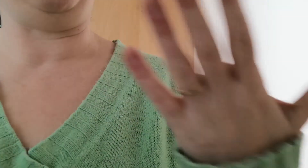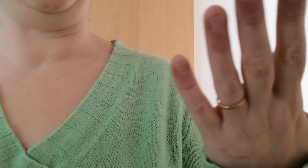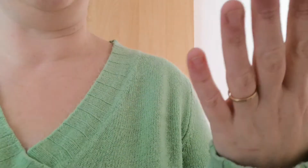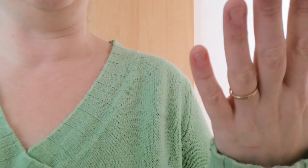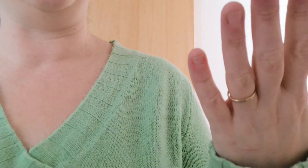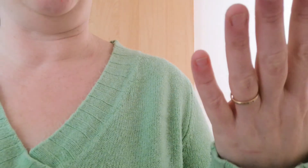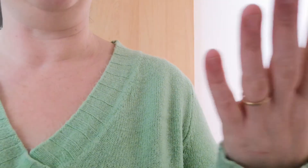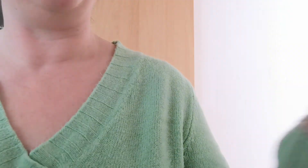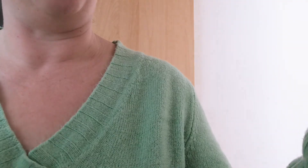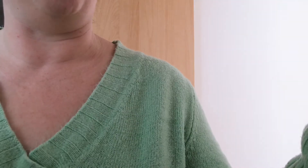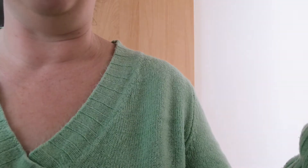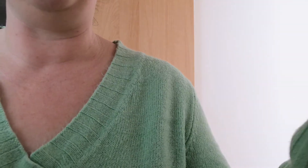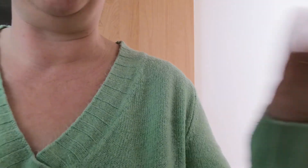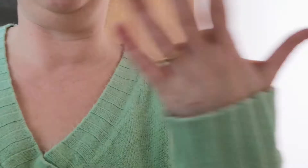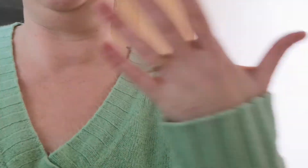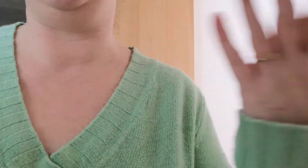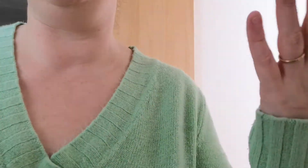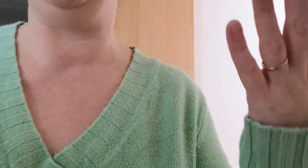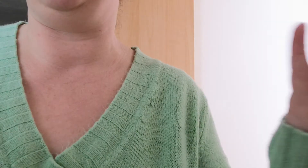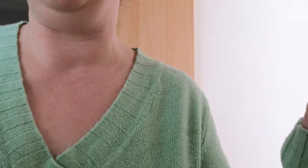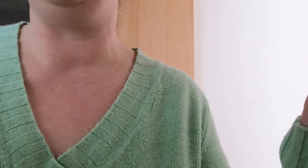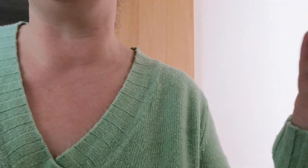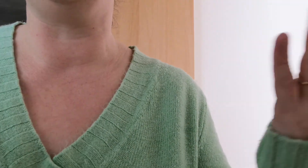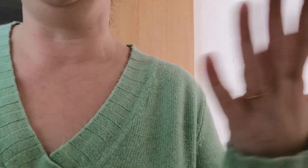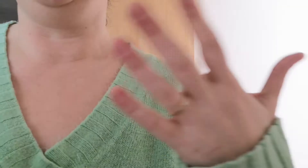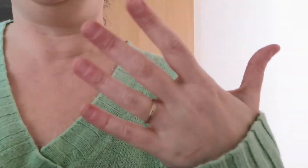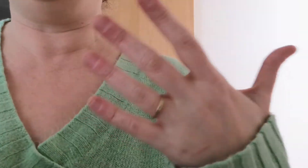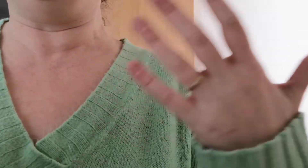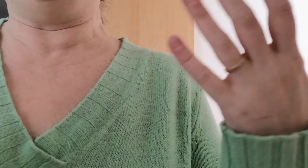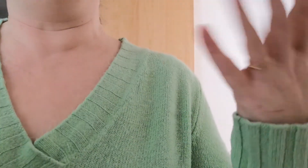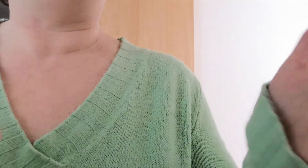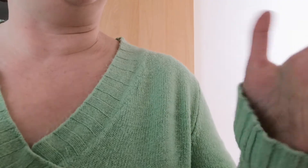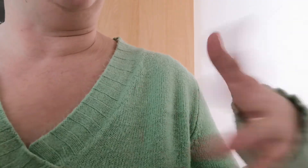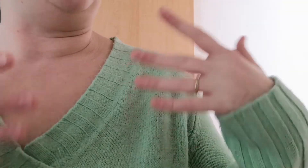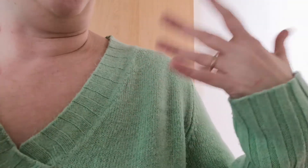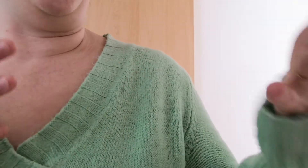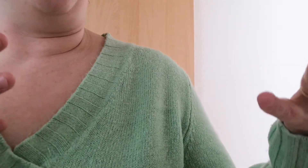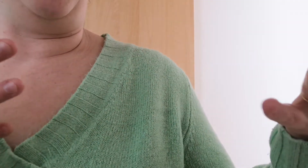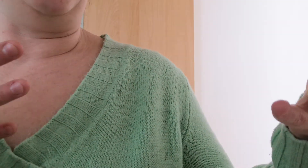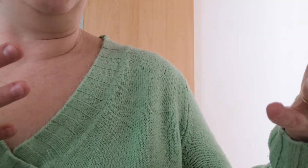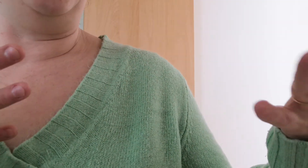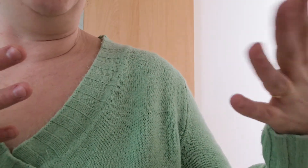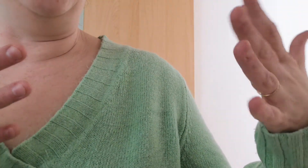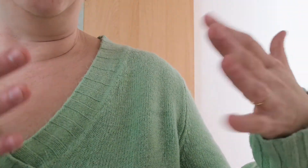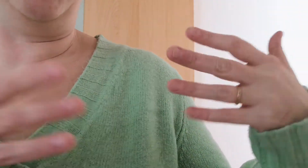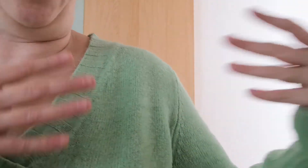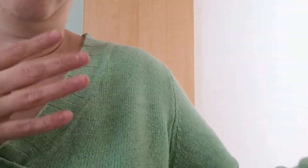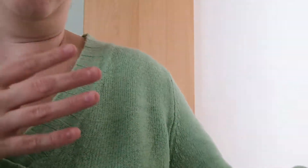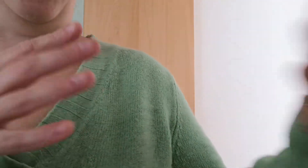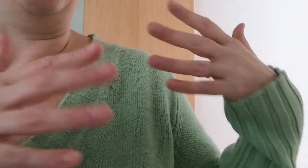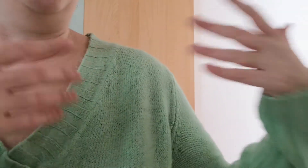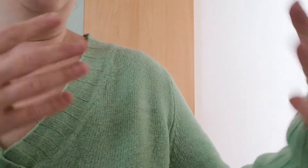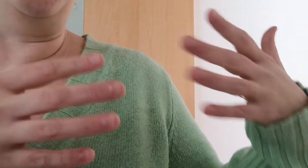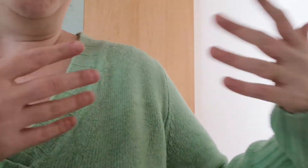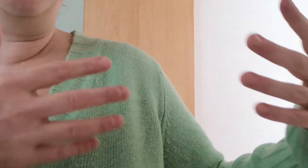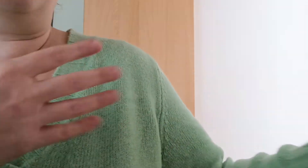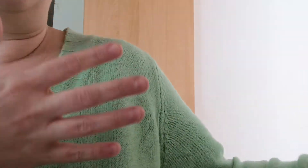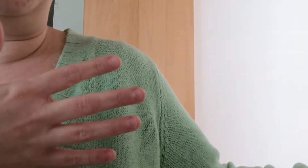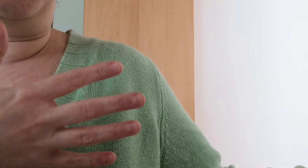êtes passionné le chat comme moi je suis passionné l'animaux j'adore donc on va se transformer en l'arche de chat ou l'arche de noé spécial